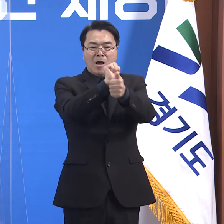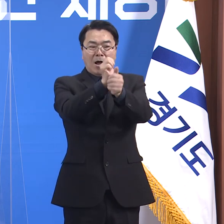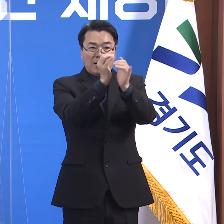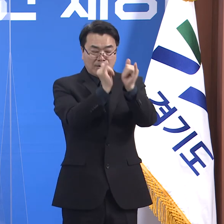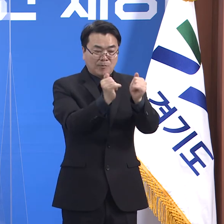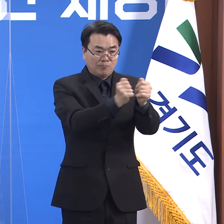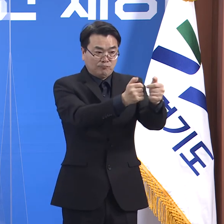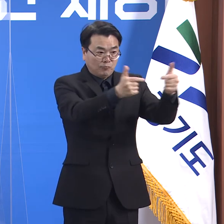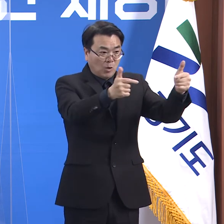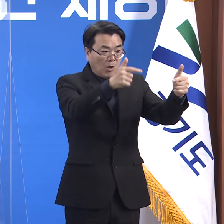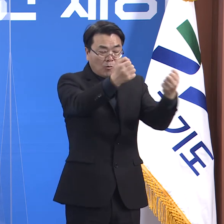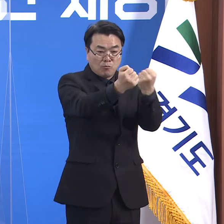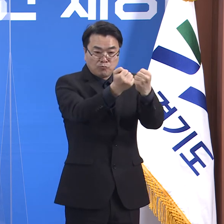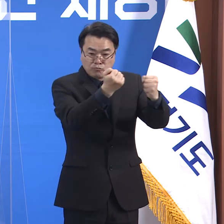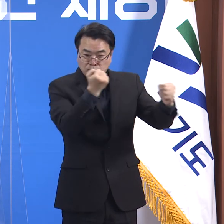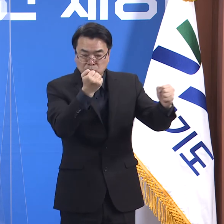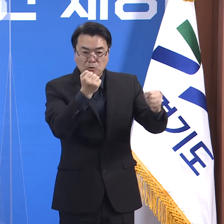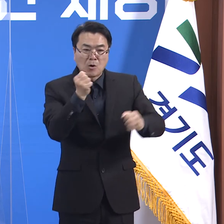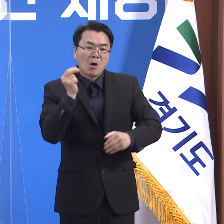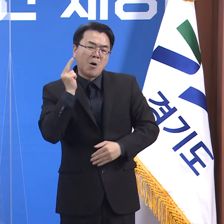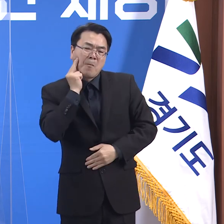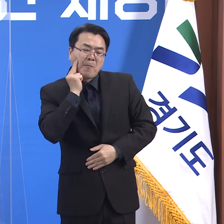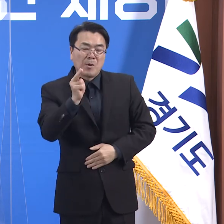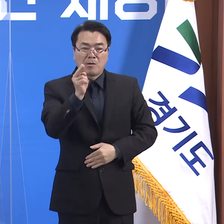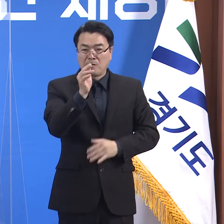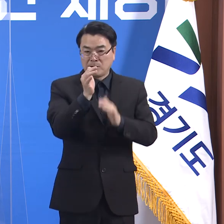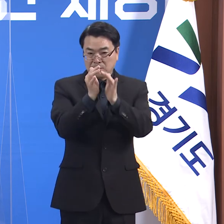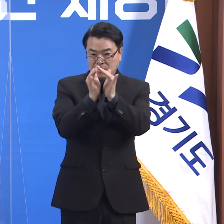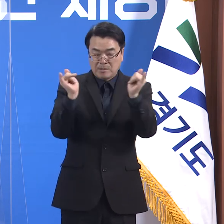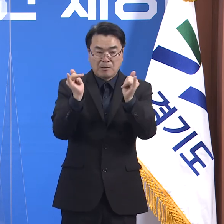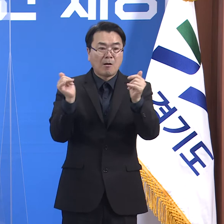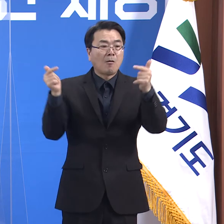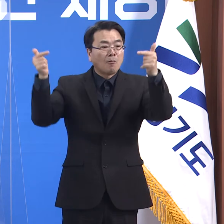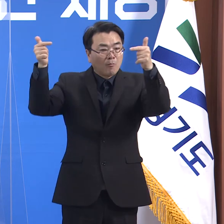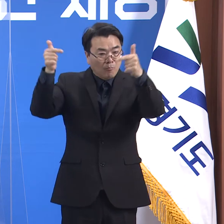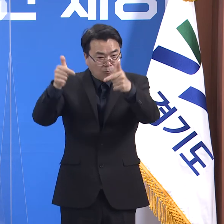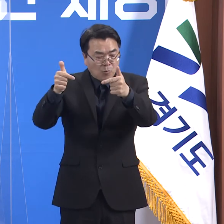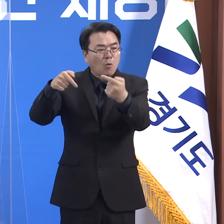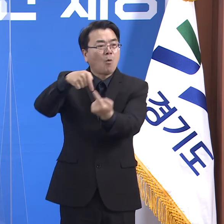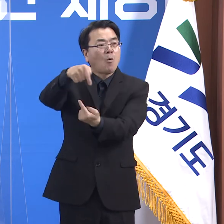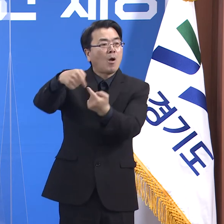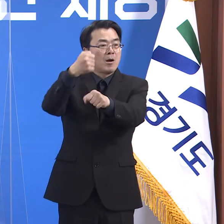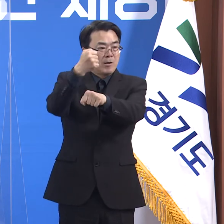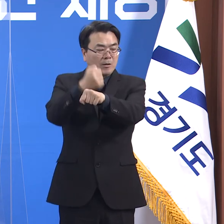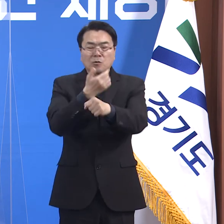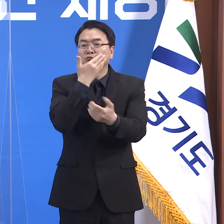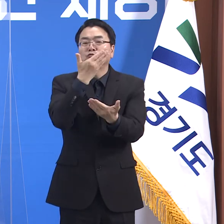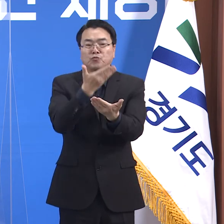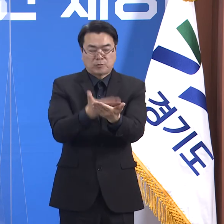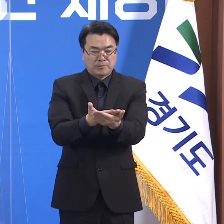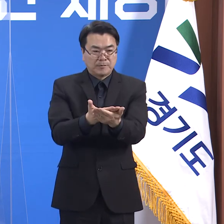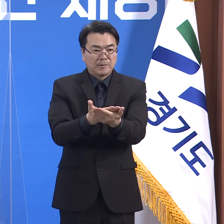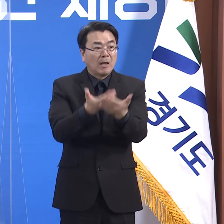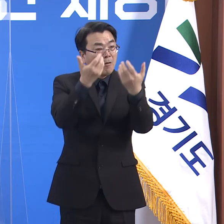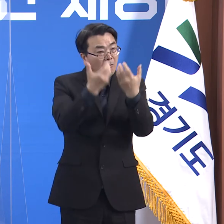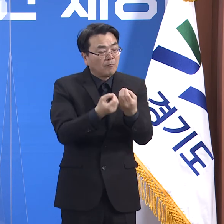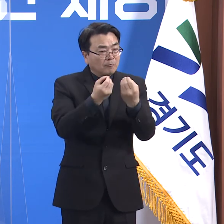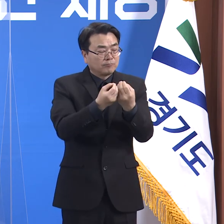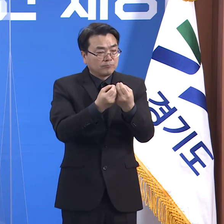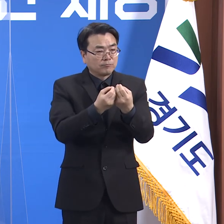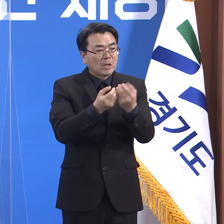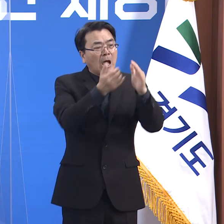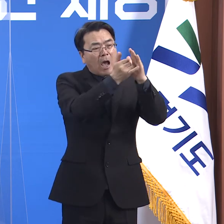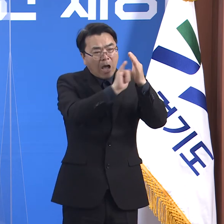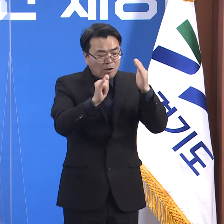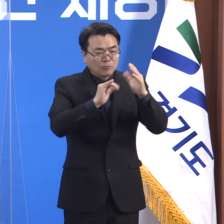감염 비율을 줄이는 것이 개인에게도 사회에게도 중요합니다. 사랑하는 가족을 잃는 슬픔이 그만큼